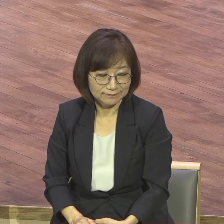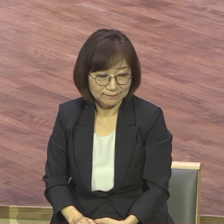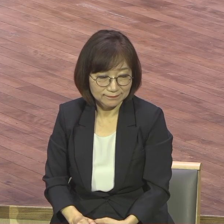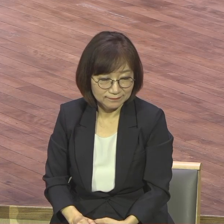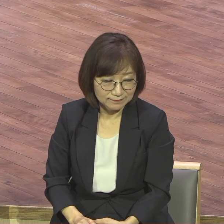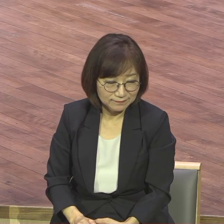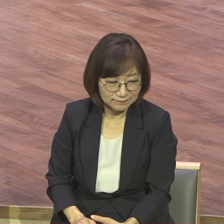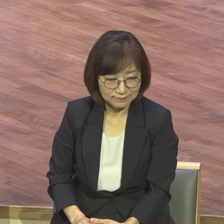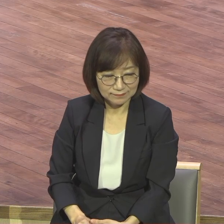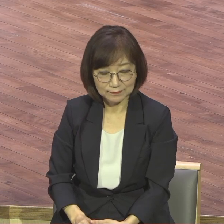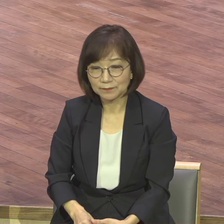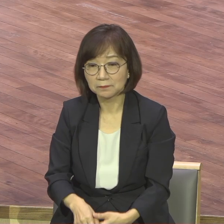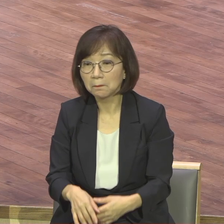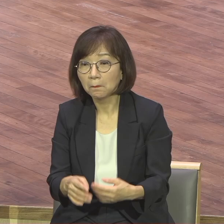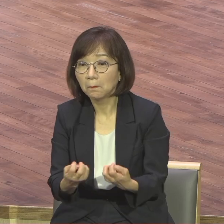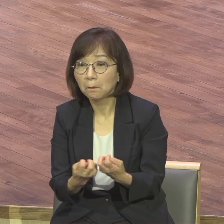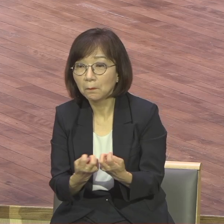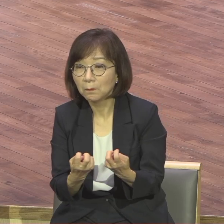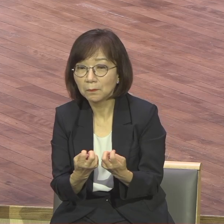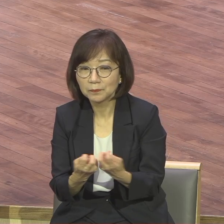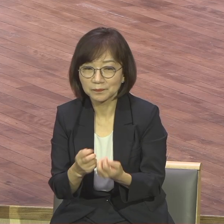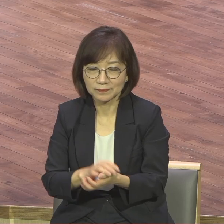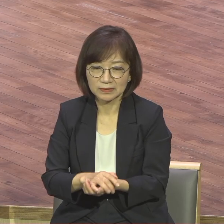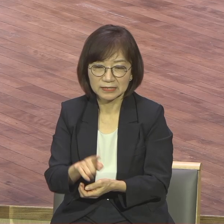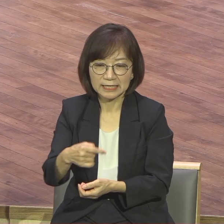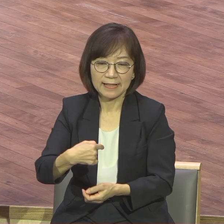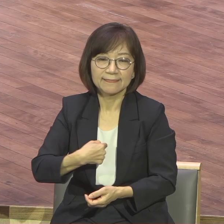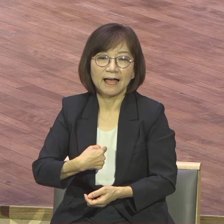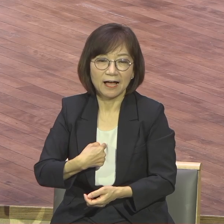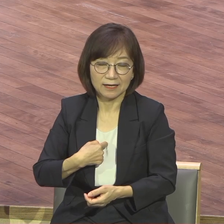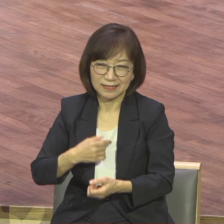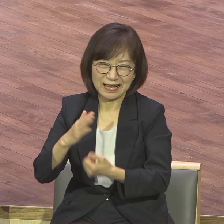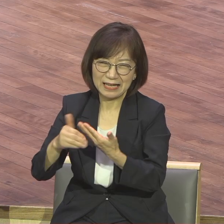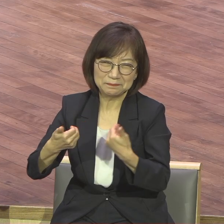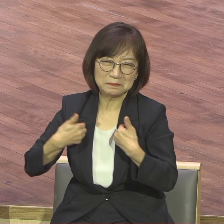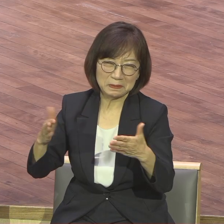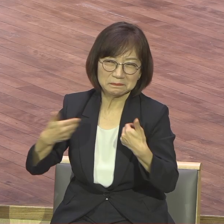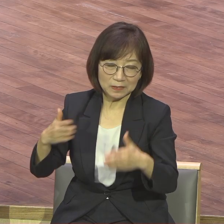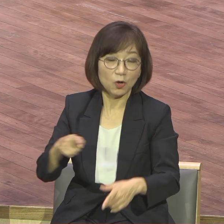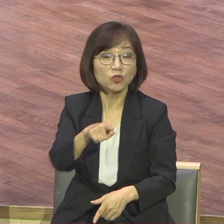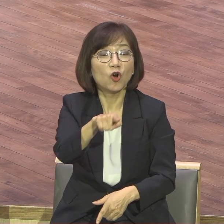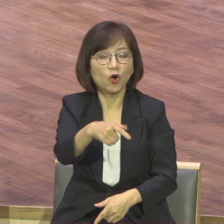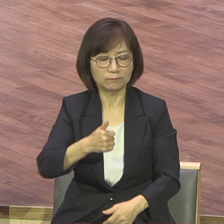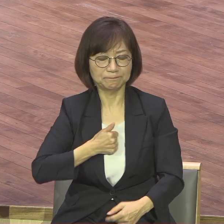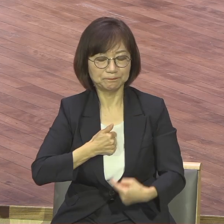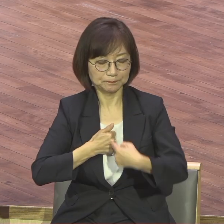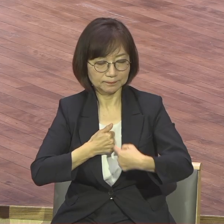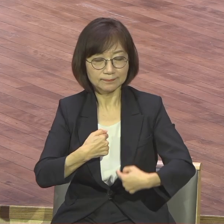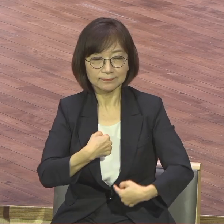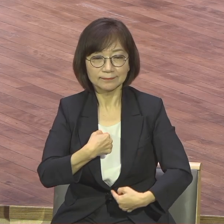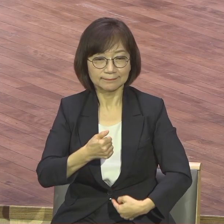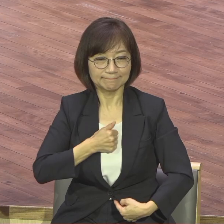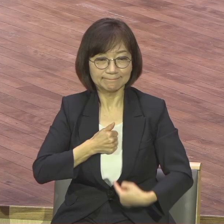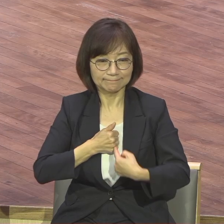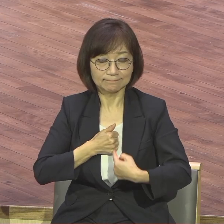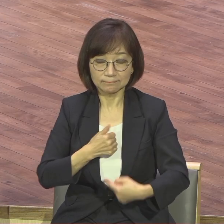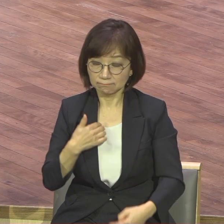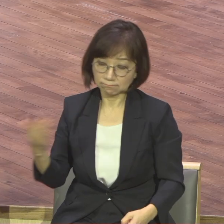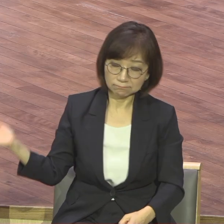어떻게 깨냐고요 나 중심의 생각을 집어넣어줍니다 너 너 너가 지금 중요해 너가